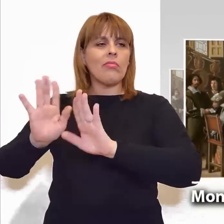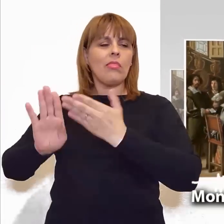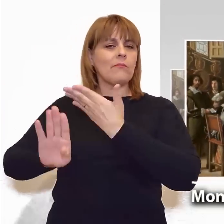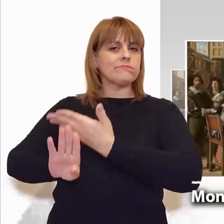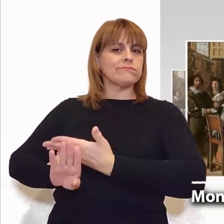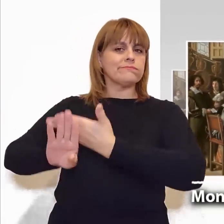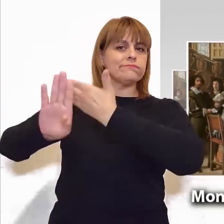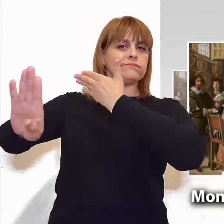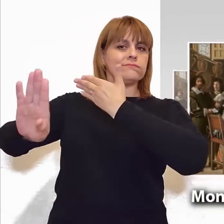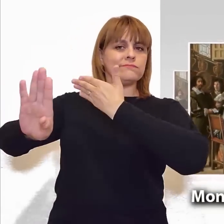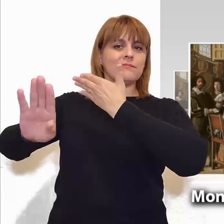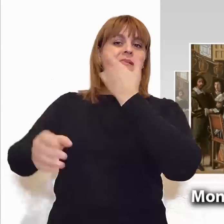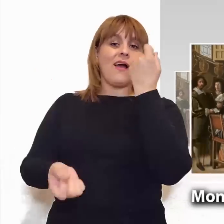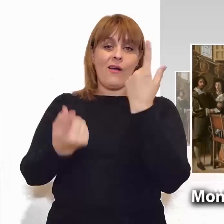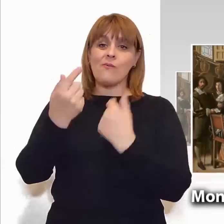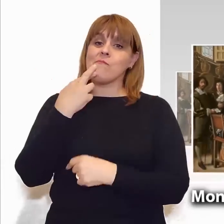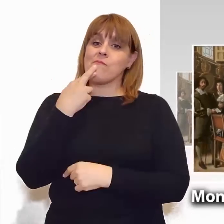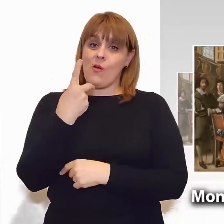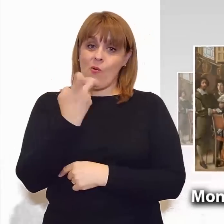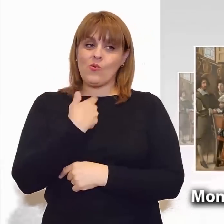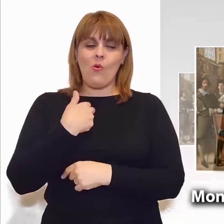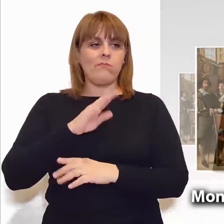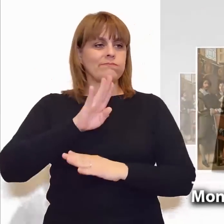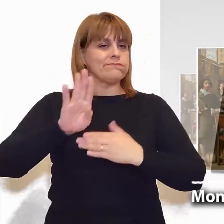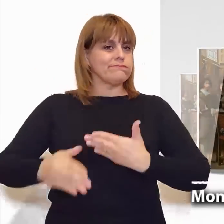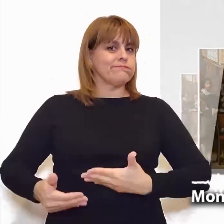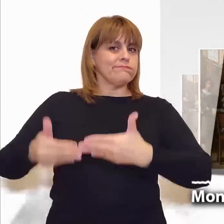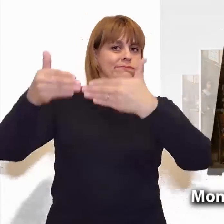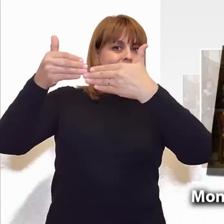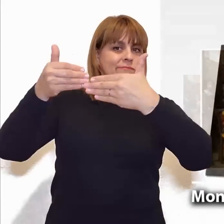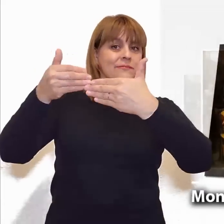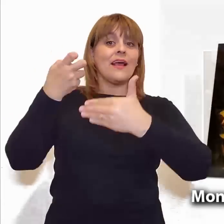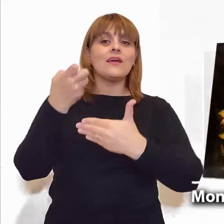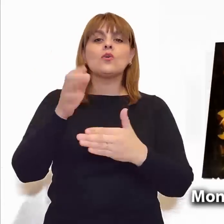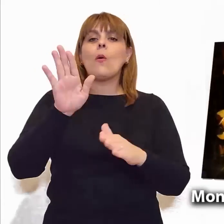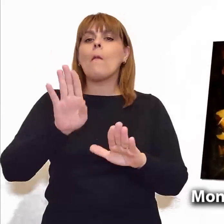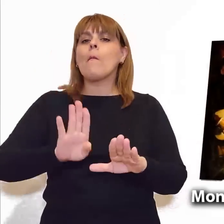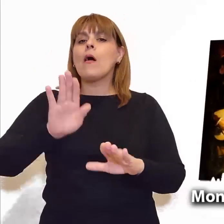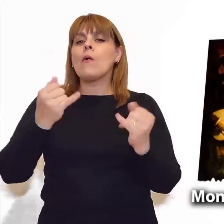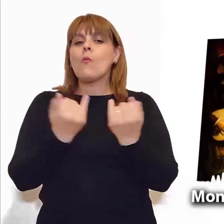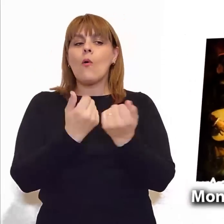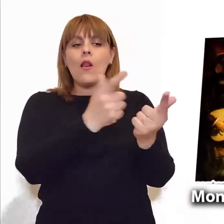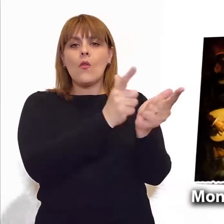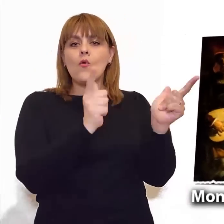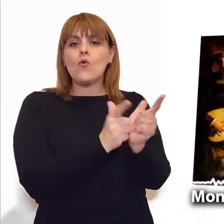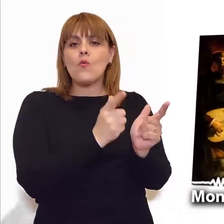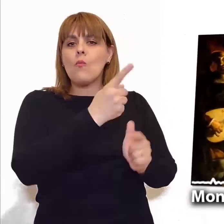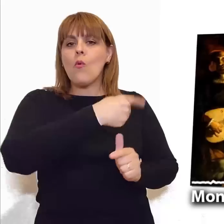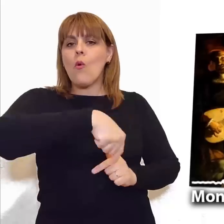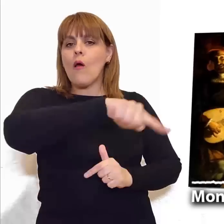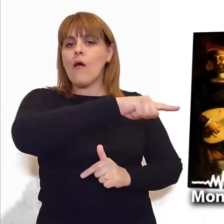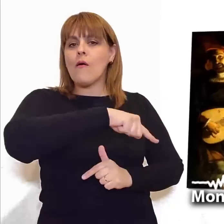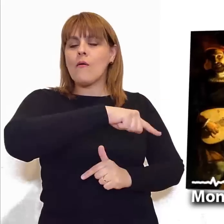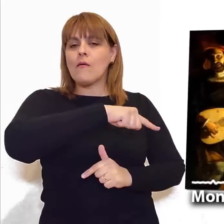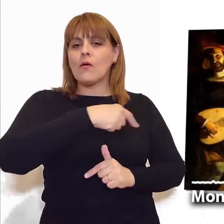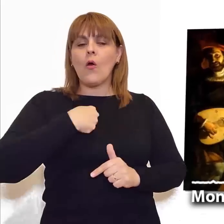de impuestos era mal visto por el pueblo judío como un traidor a la patria. Los impuestos iban a